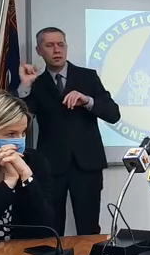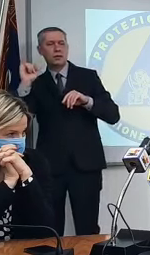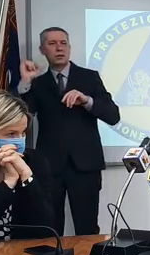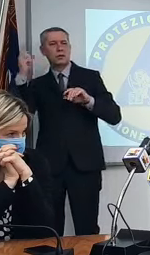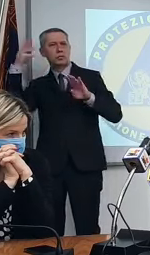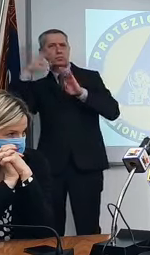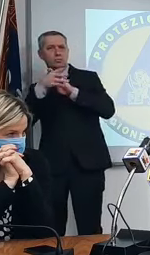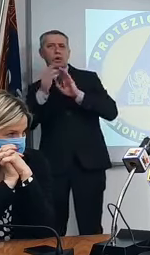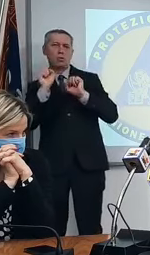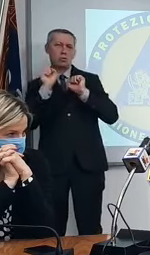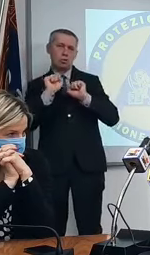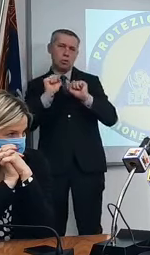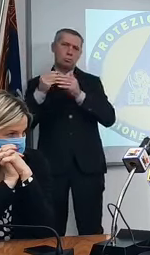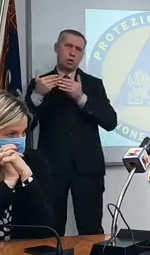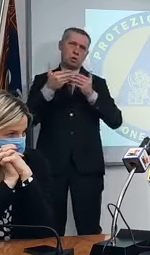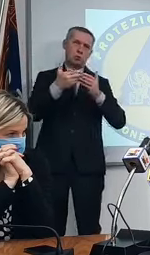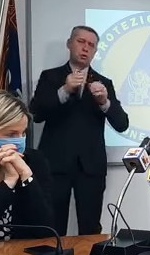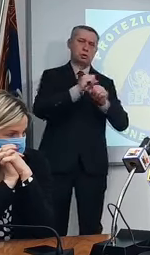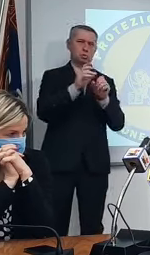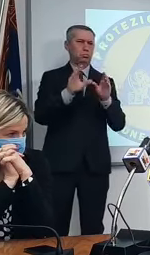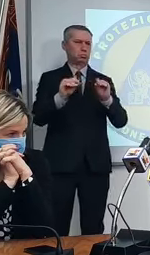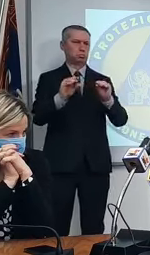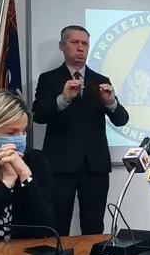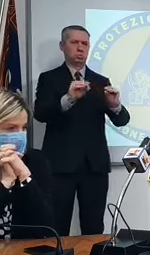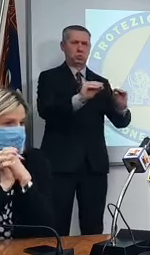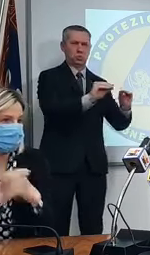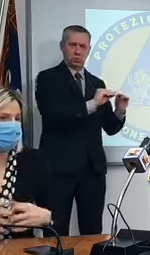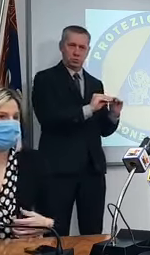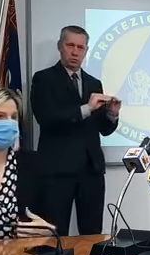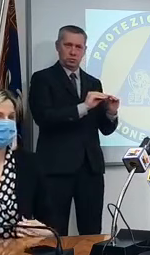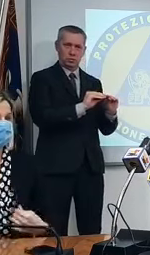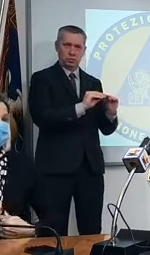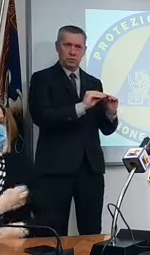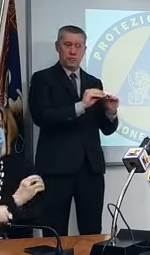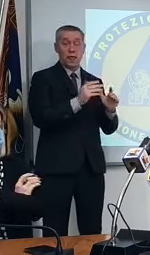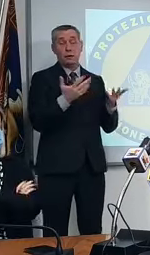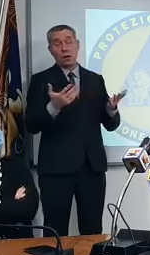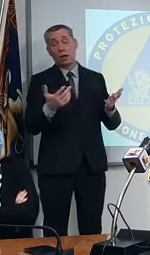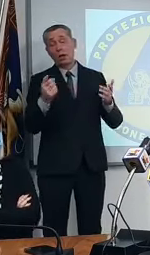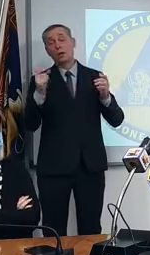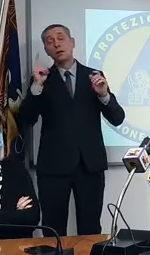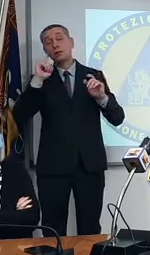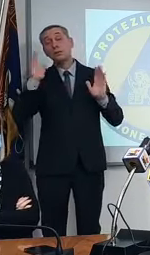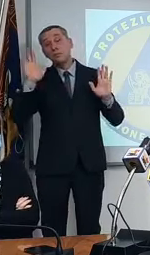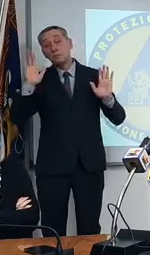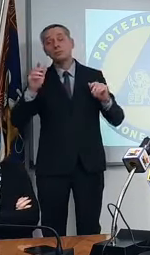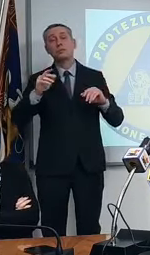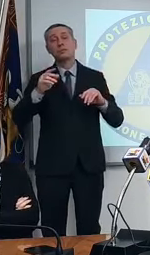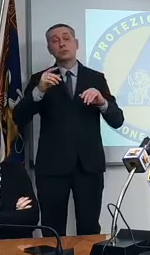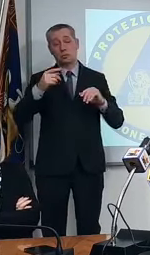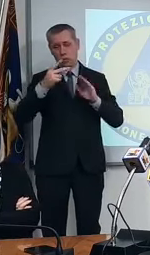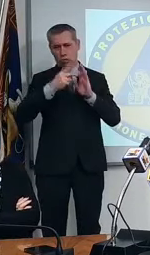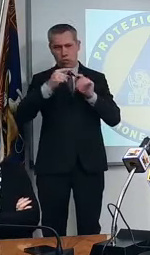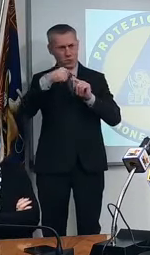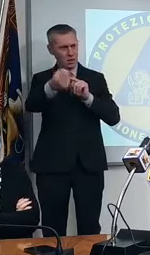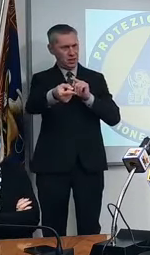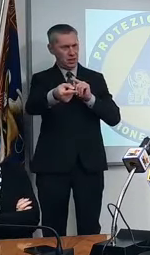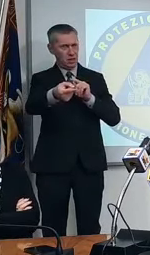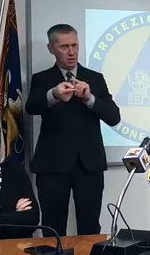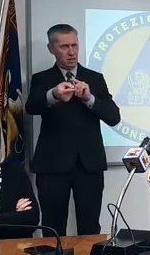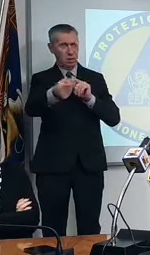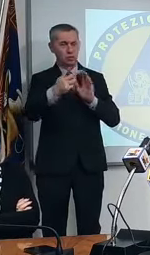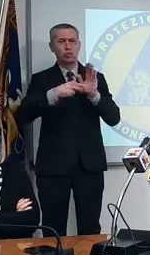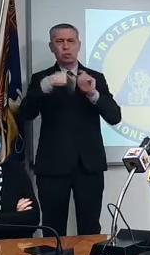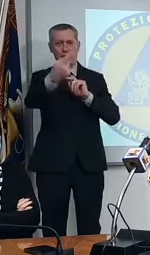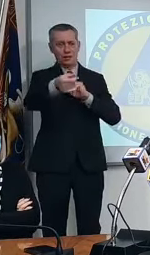sarà sarà e penso anche per gli italiani sarà il poter dire che fra due mesi il 21 giugno è estate giusto? fra